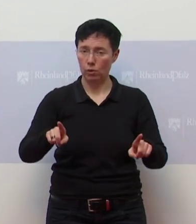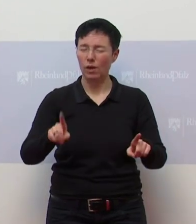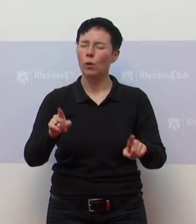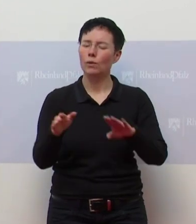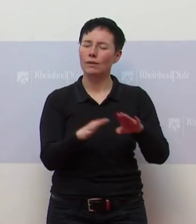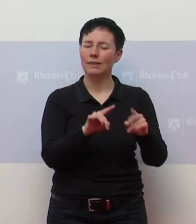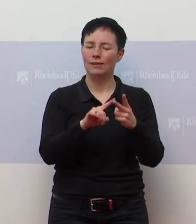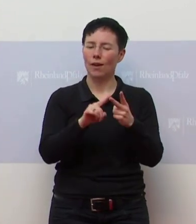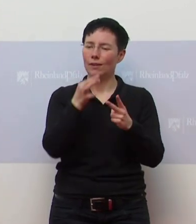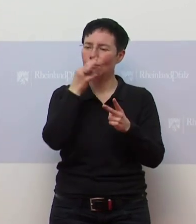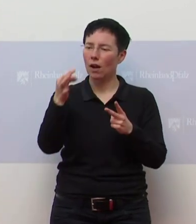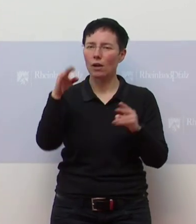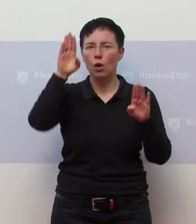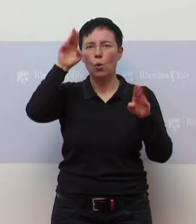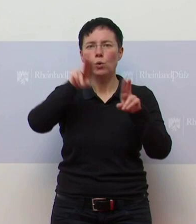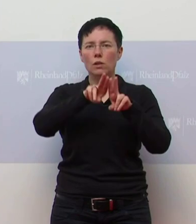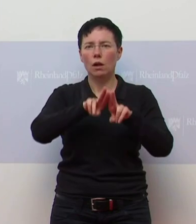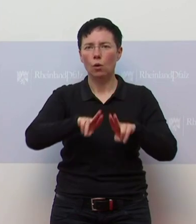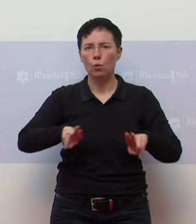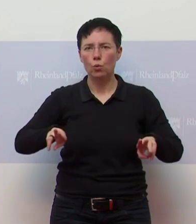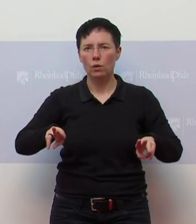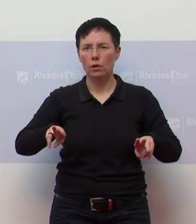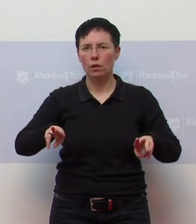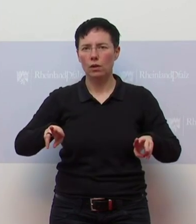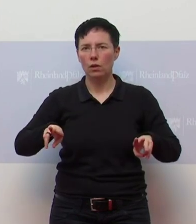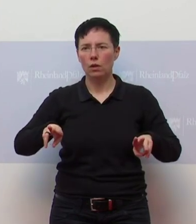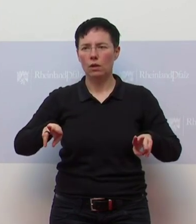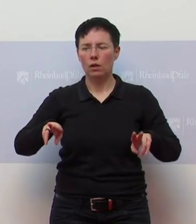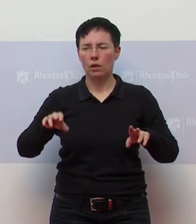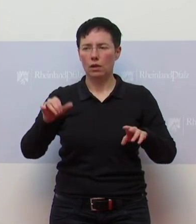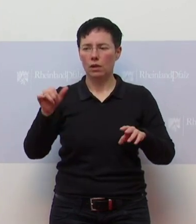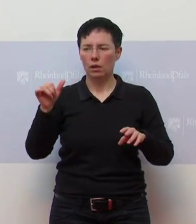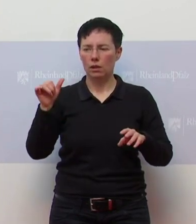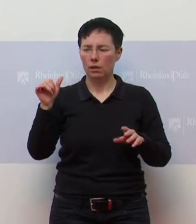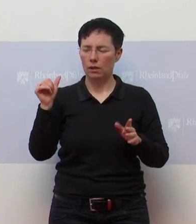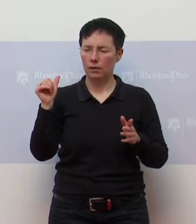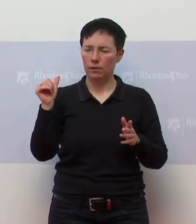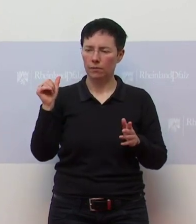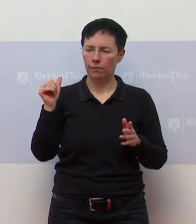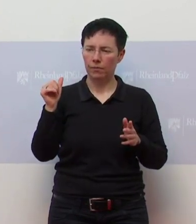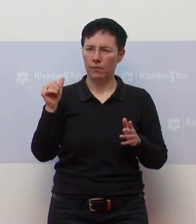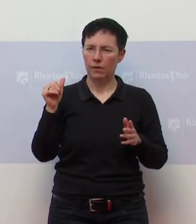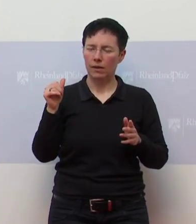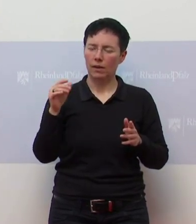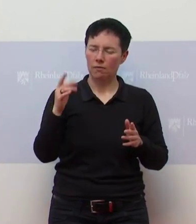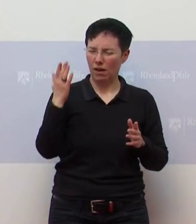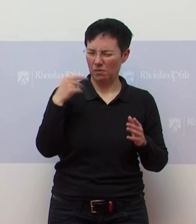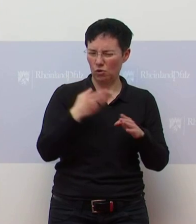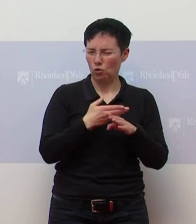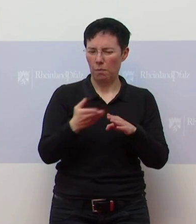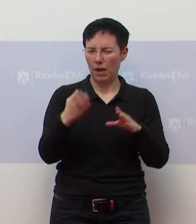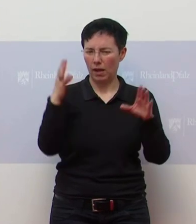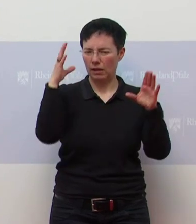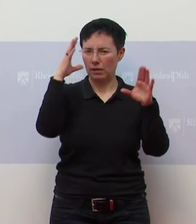gestern lange Zeit eigentlich, dass die Außenstehende, die nicht in der Runde waren, nicht geredet. Die kam dann ja auf einmal sehr, sehr spät in der Nacht.